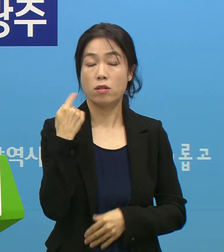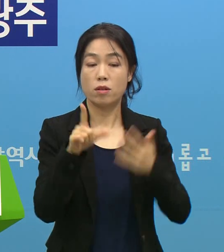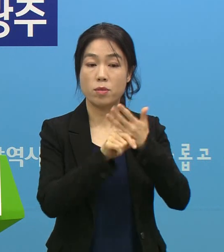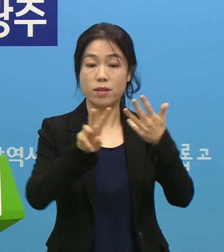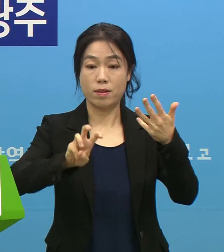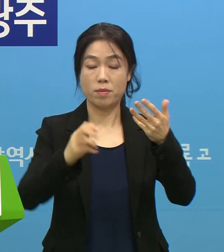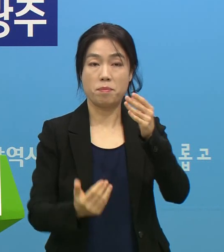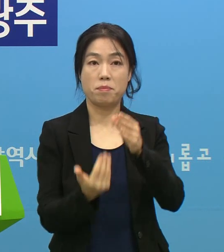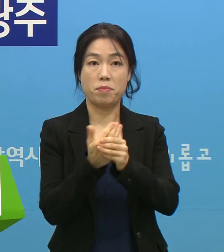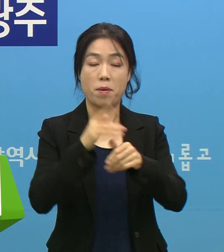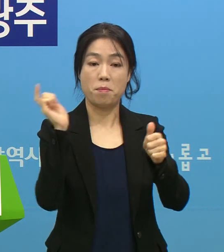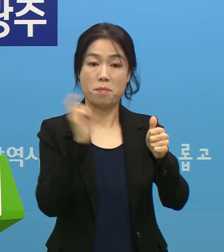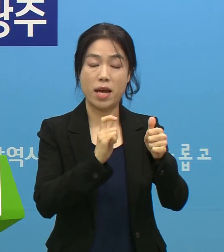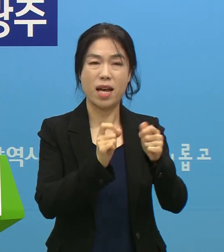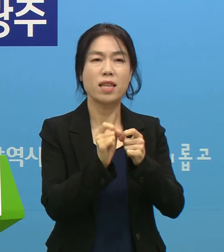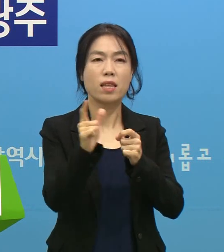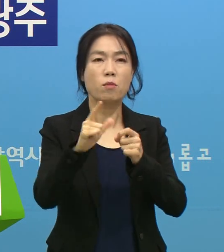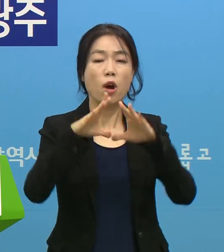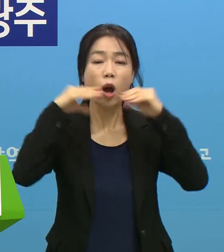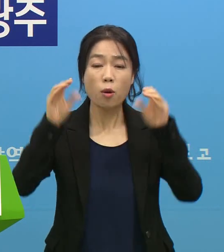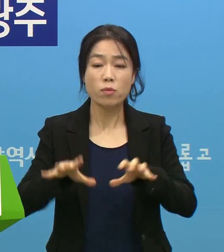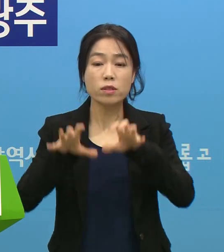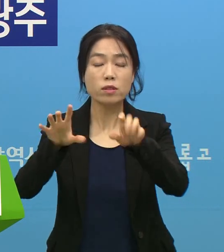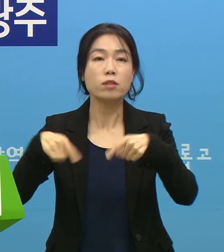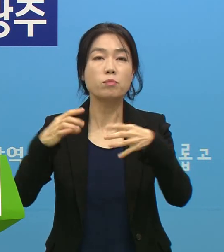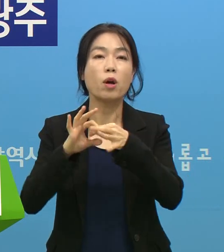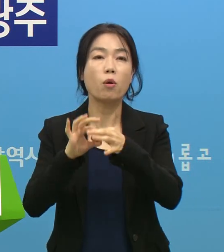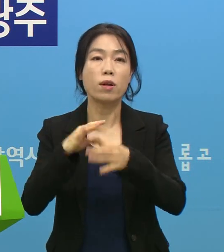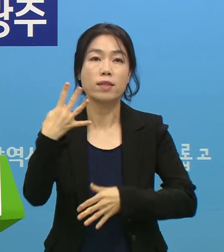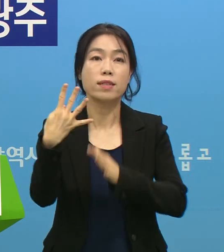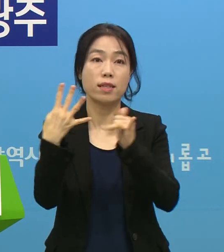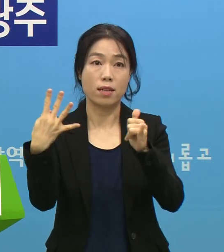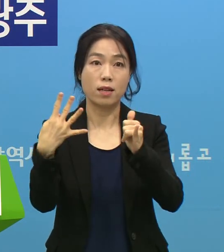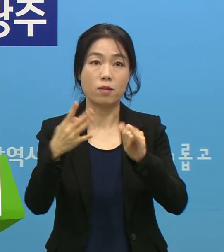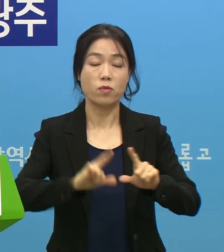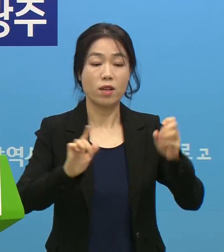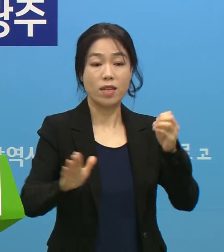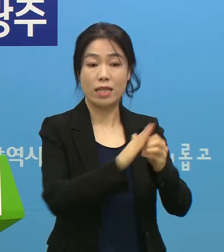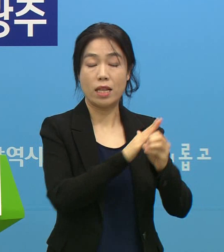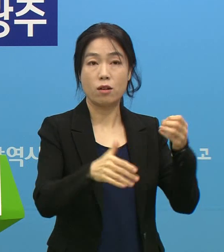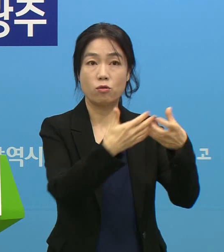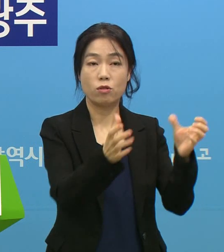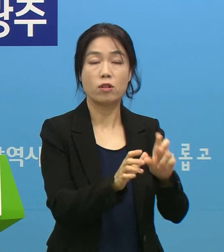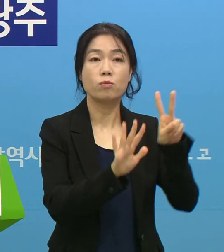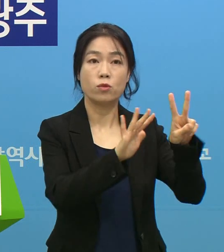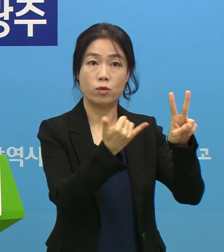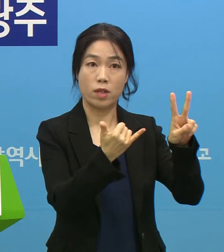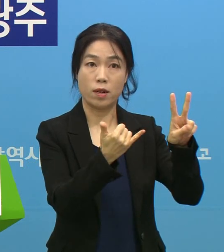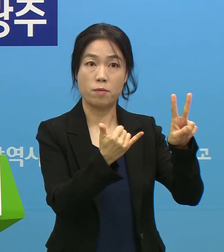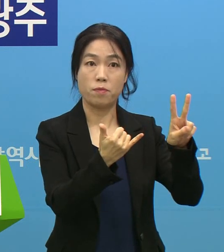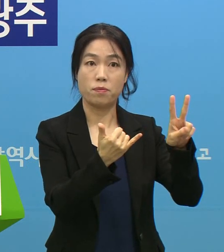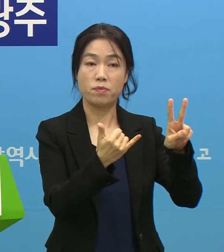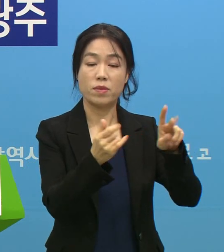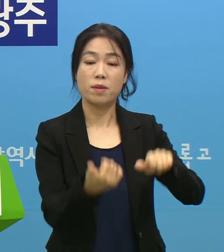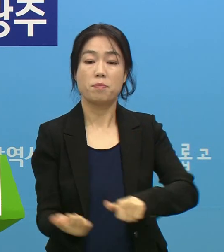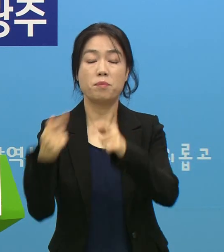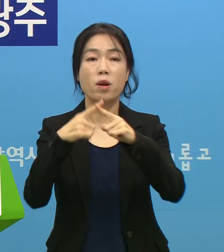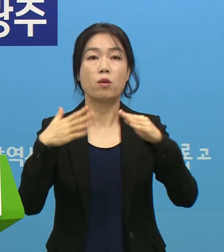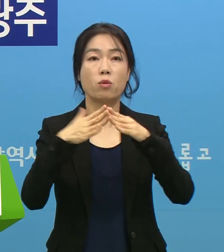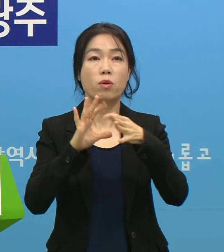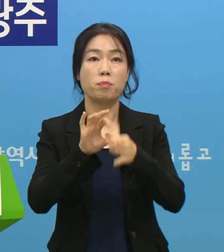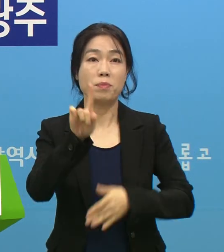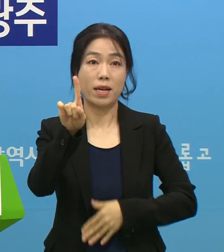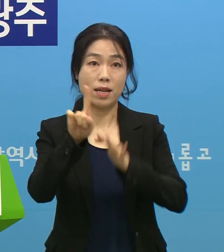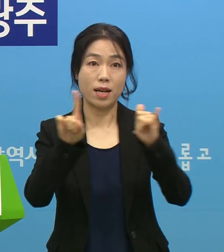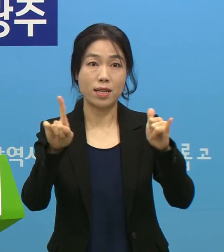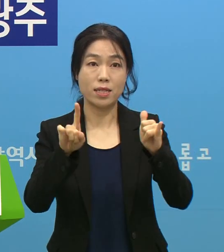30일에 발생한 한찐자는 주로 광화문 집회 관련이 4명, 동광주 타크클럽 관련이 2명, 성림 침례교회 관련이